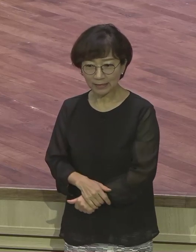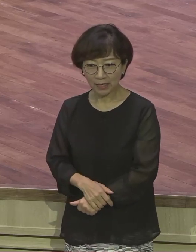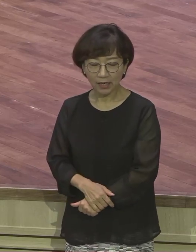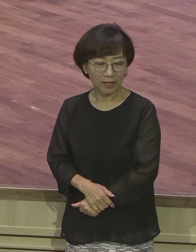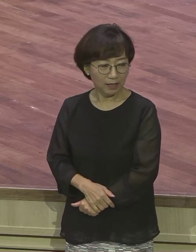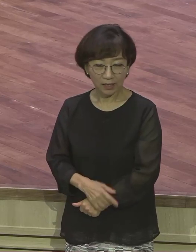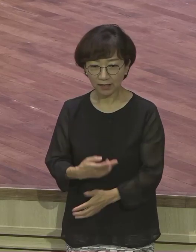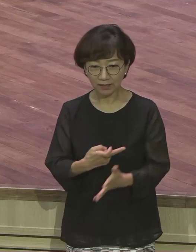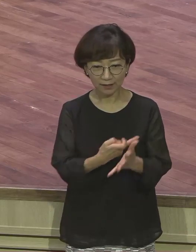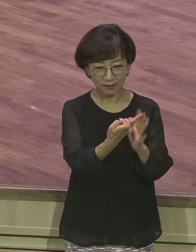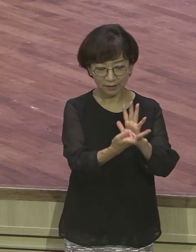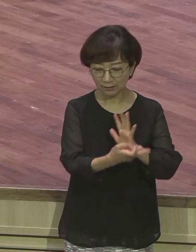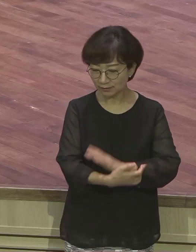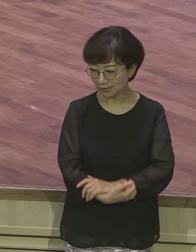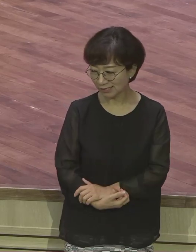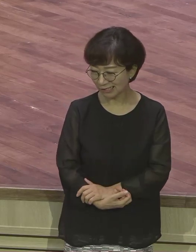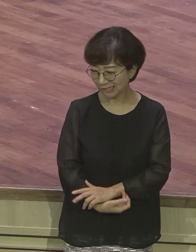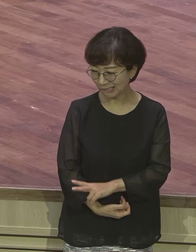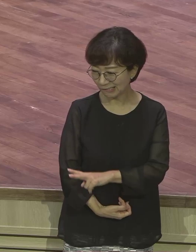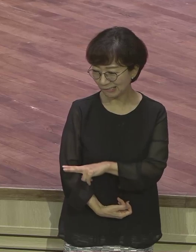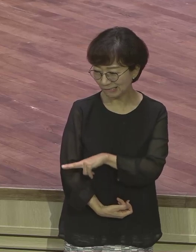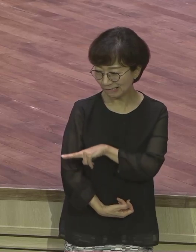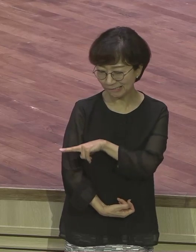형들이 볼 때 뭐요. 미운 털이에요. 미운 털이에요.